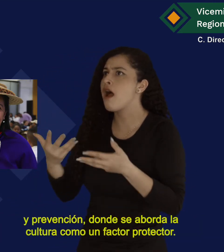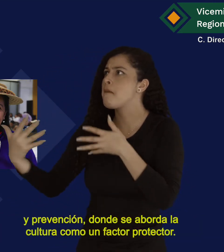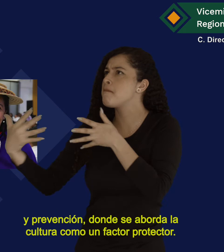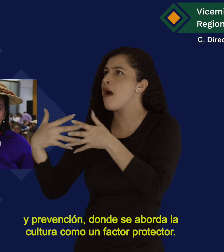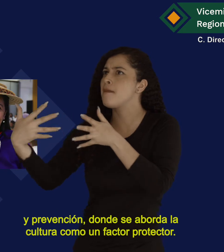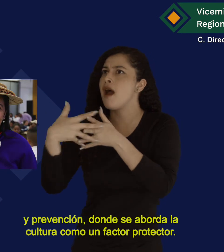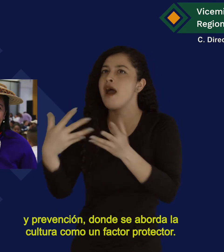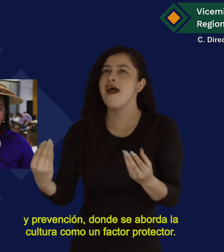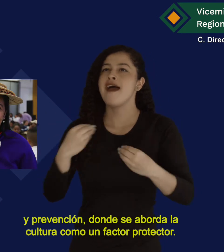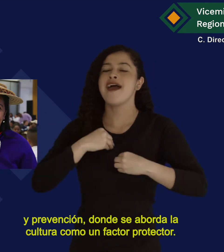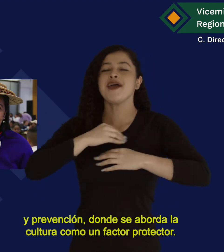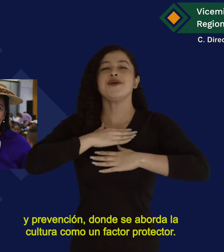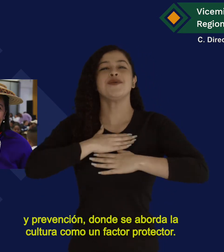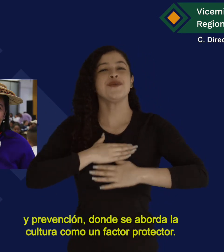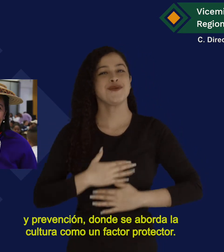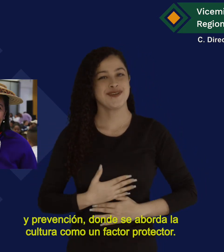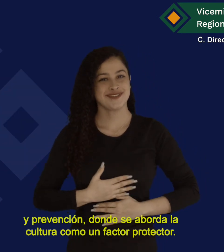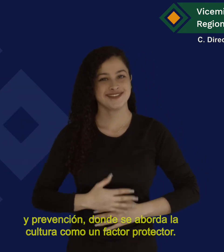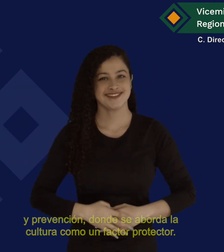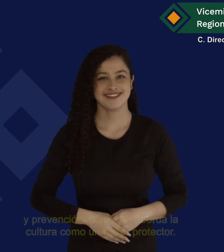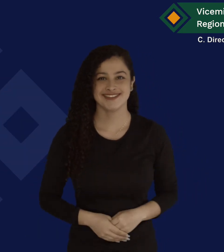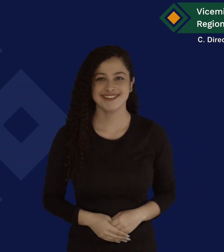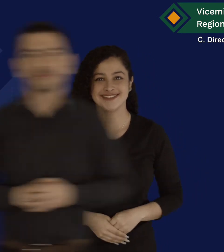cultura como un factor protector